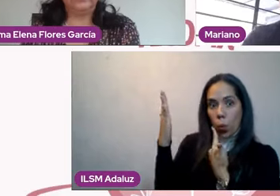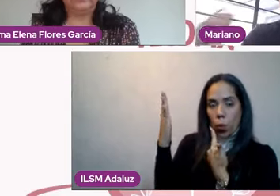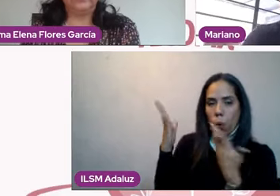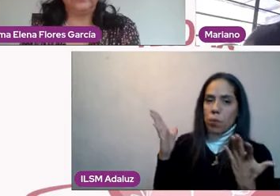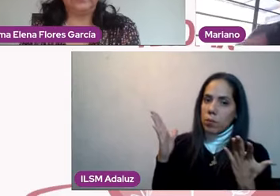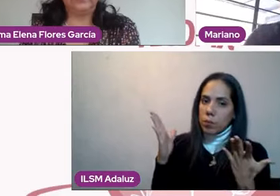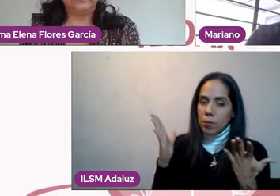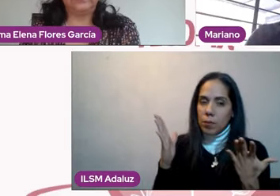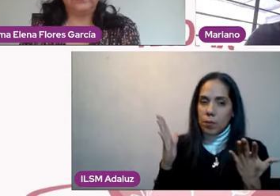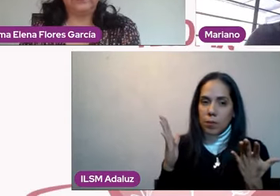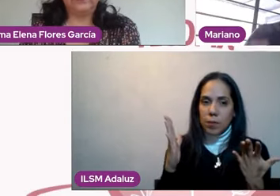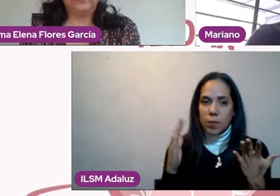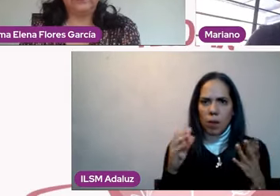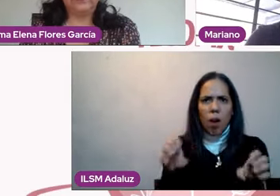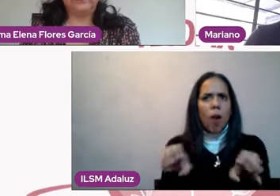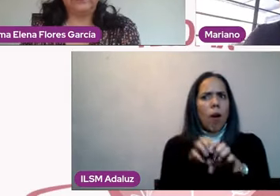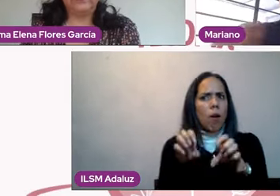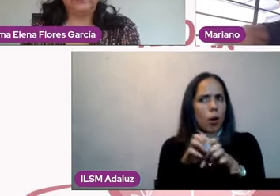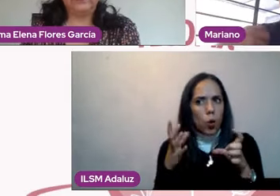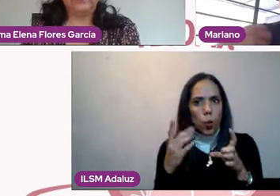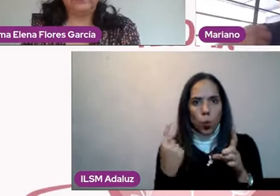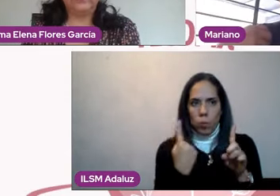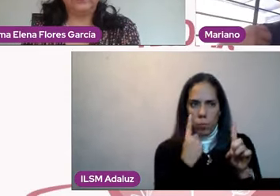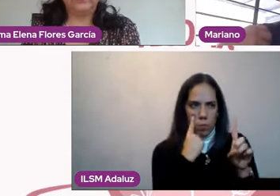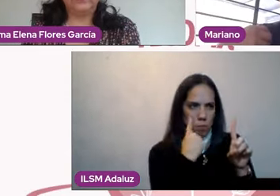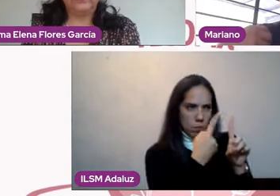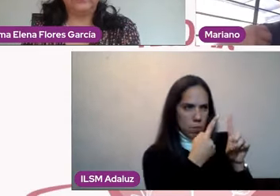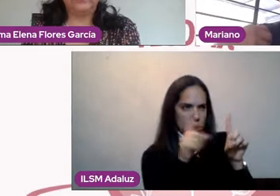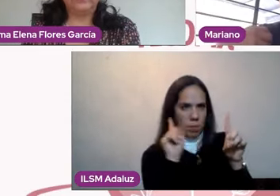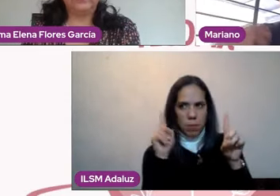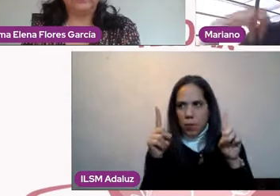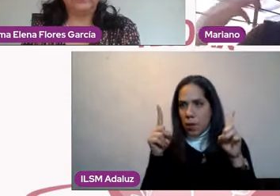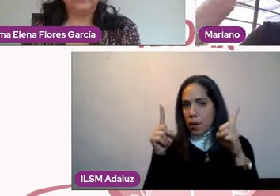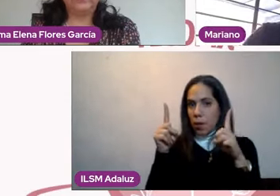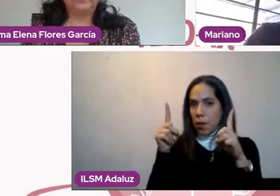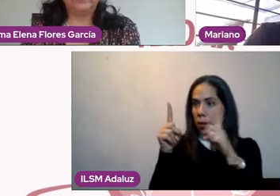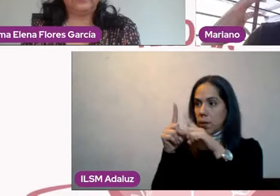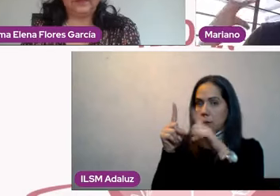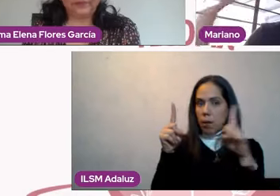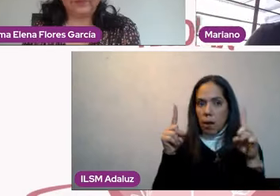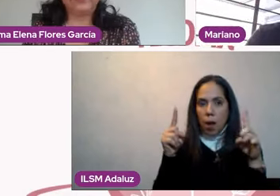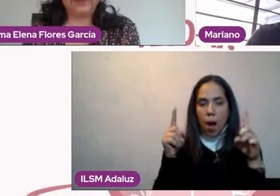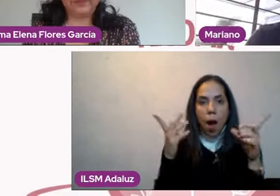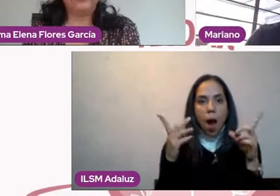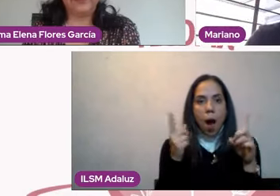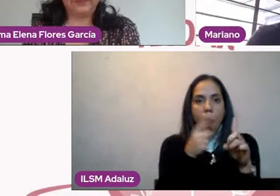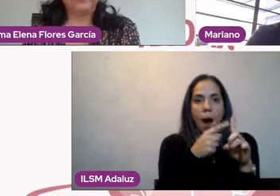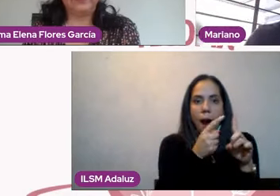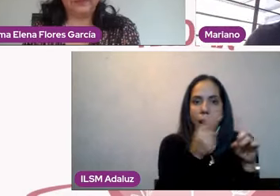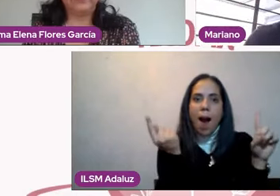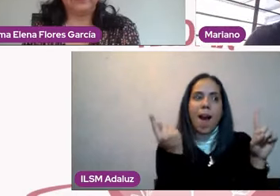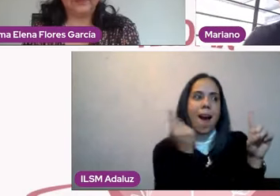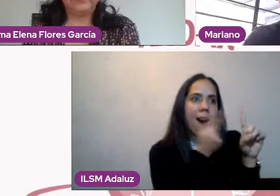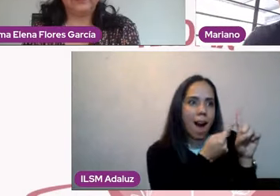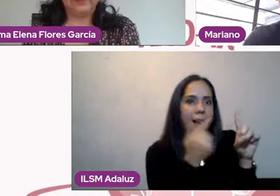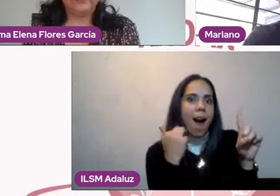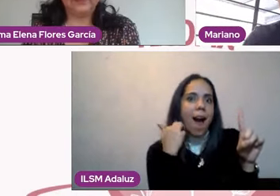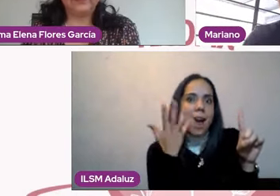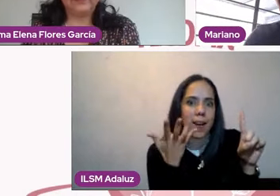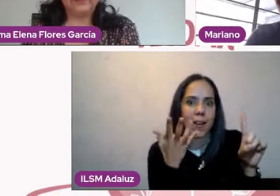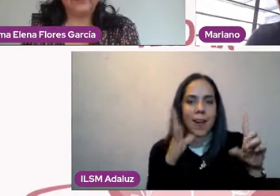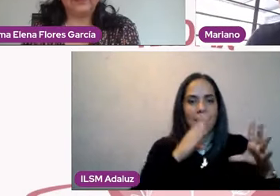día. Yo, ¿cómo voy a enseñarle responsabilidad afectiva a mis hijos